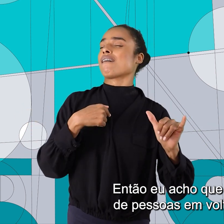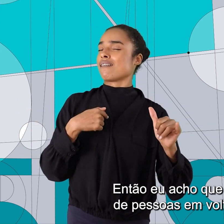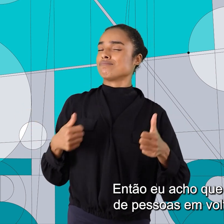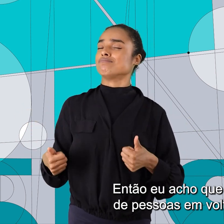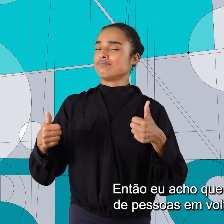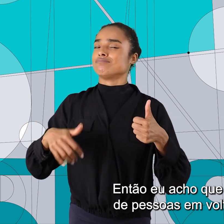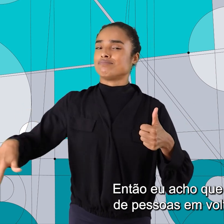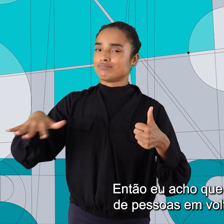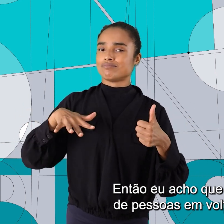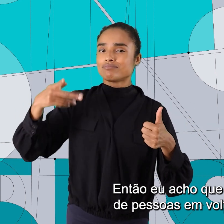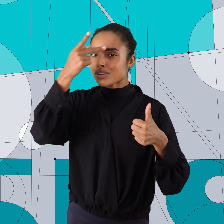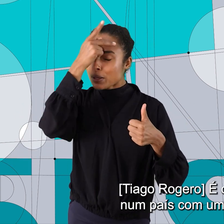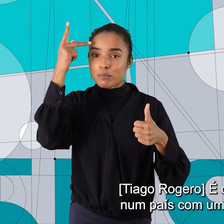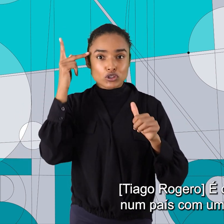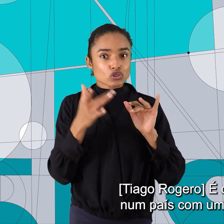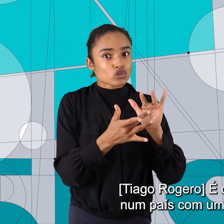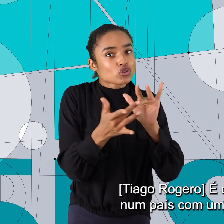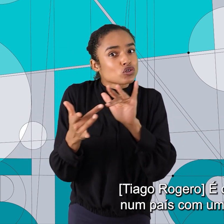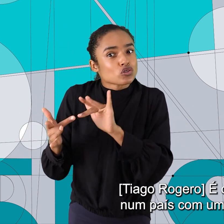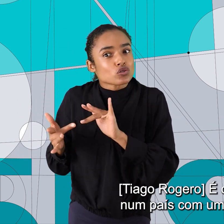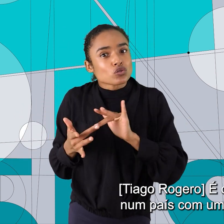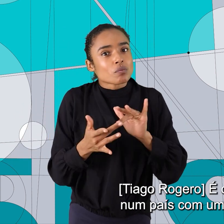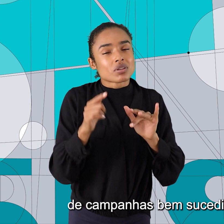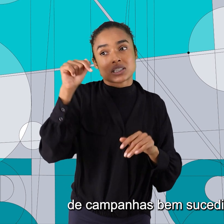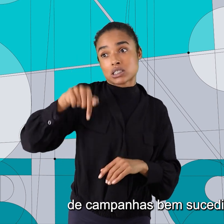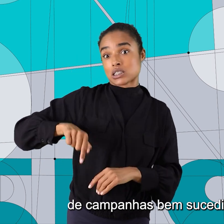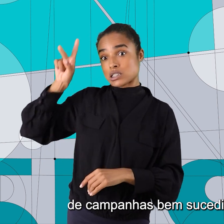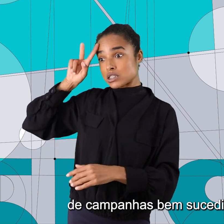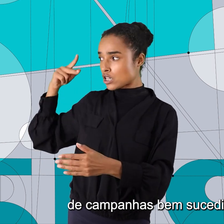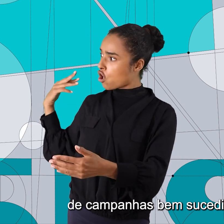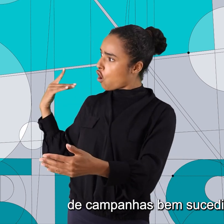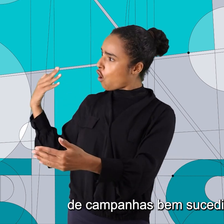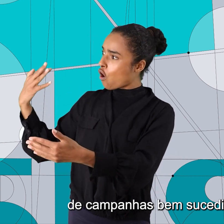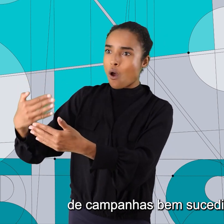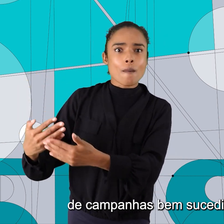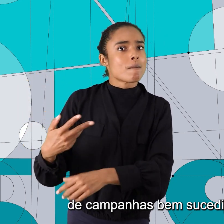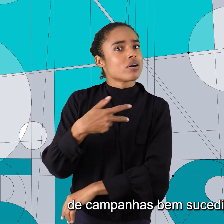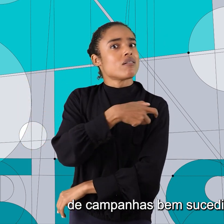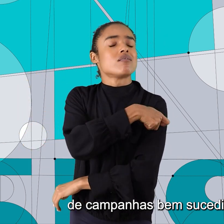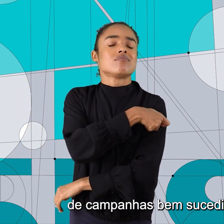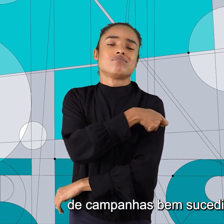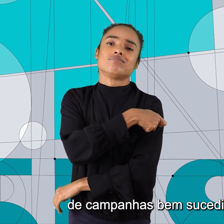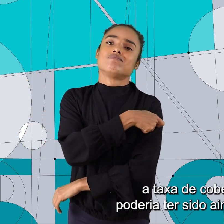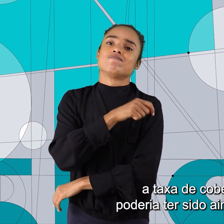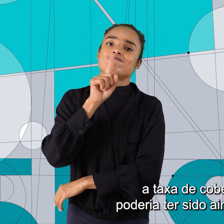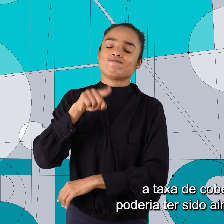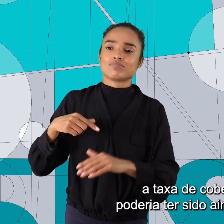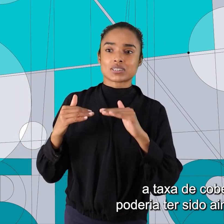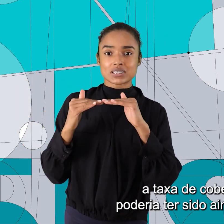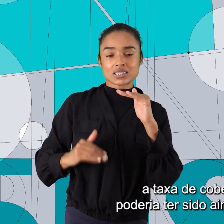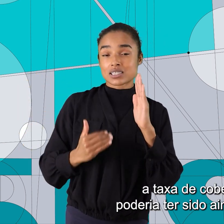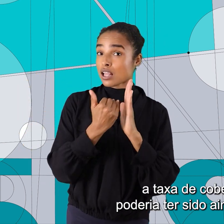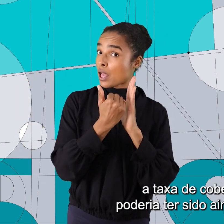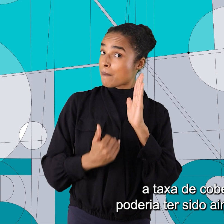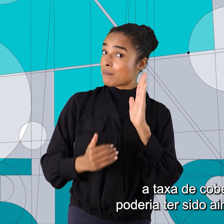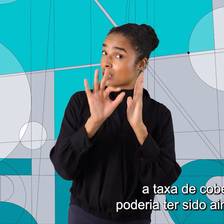pessoas em volta de mim. É claro que, num país com histórico de campanhas bem-sucedidas de vacinação, a taxa de